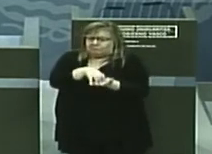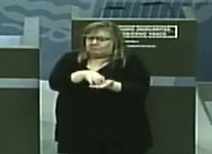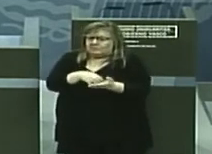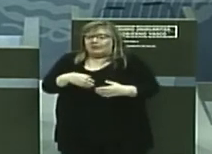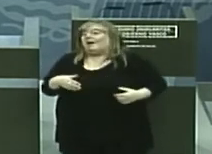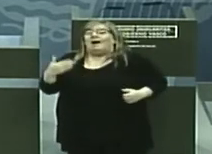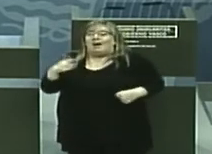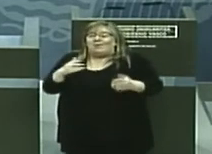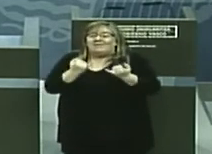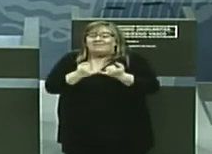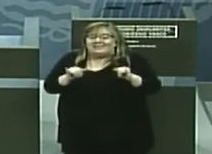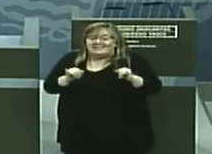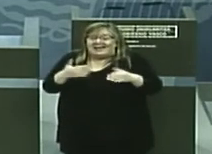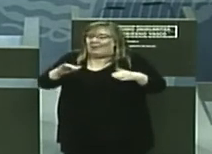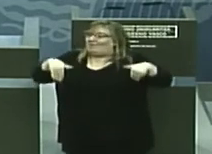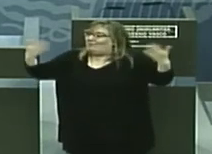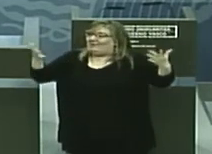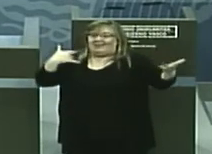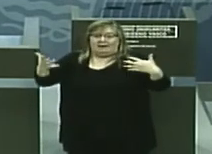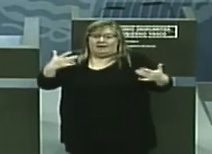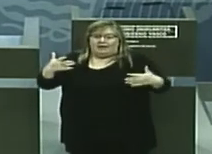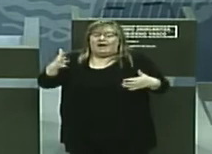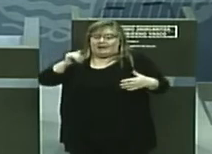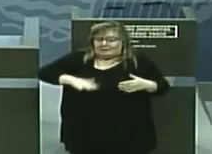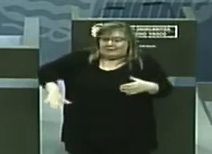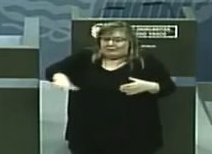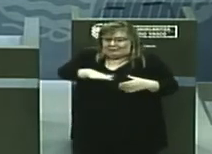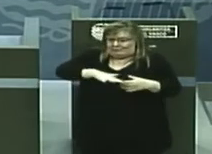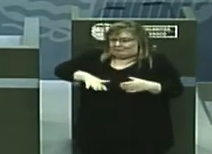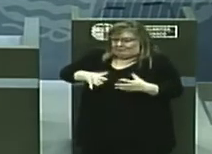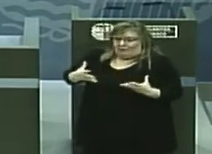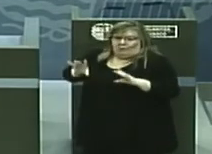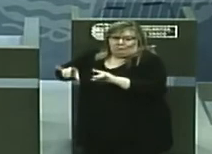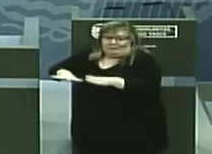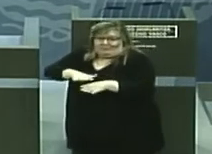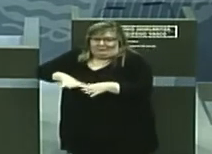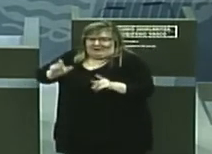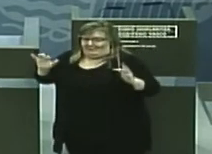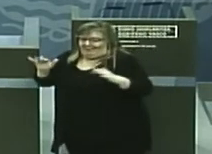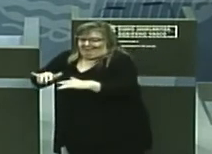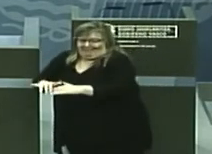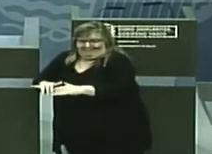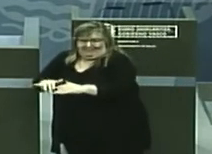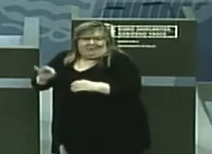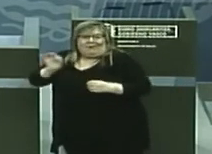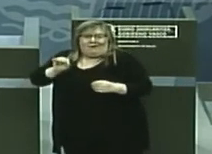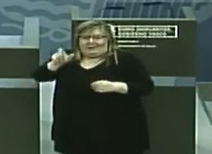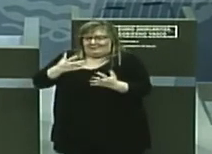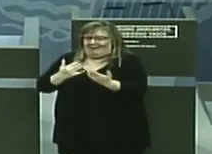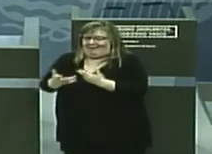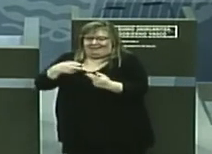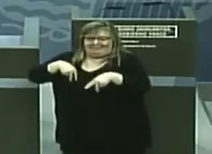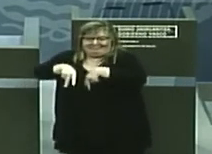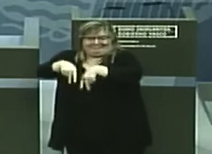que aunque sea una fiesta al aire libre, al final hay espacios comunes que se utilizan o zonas por las que las personas pasan